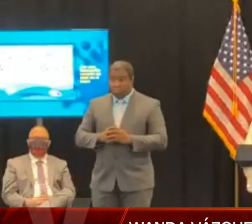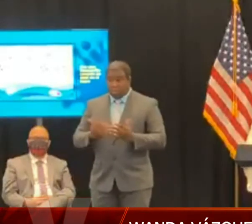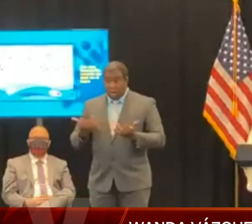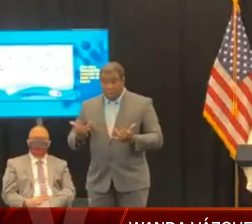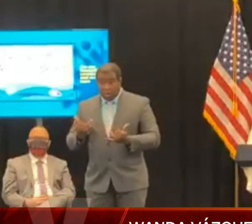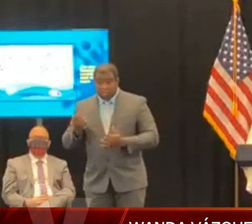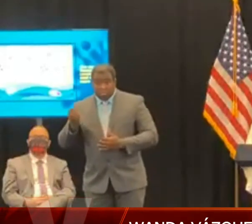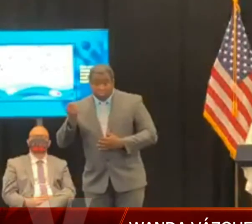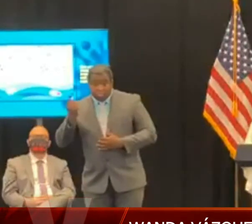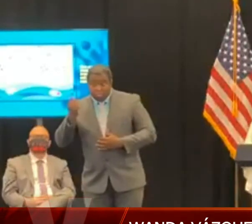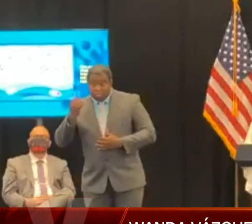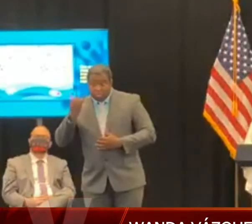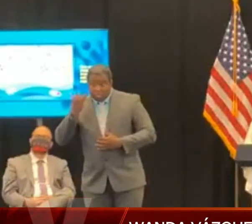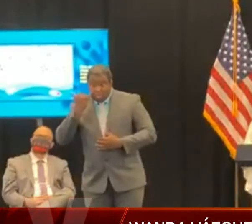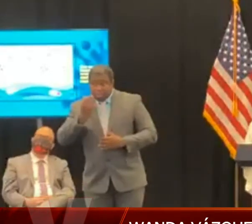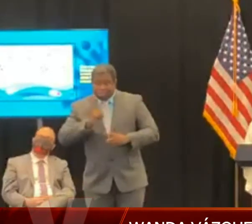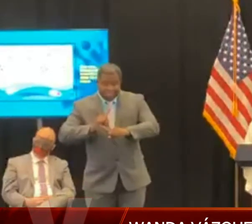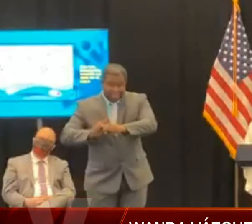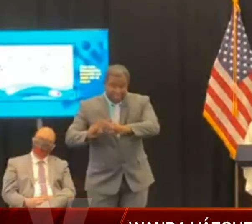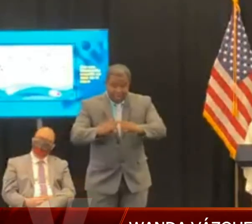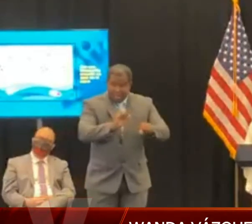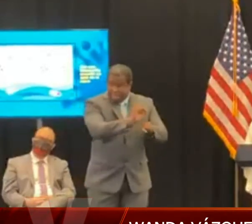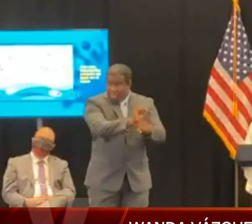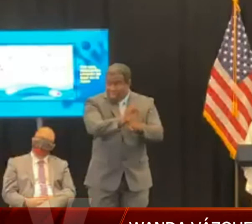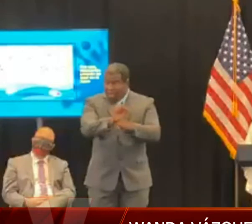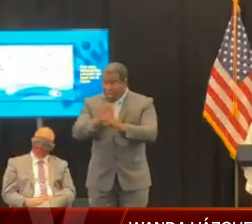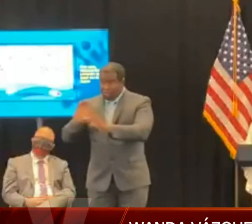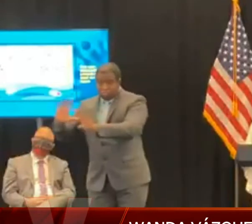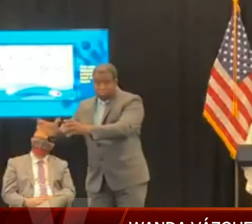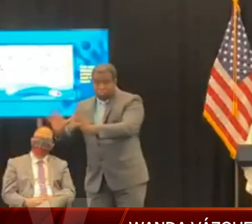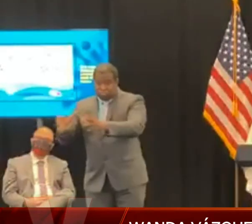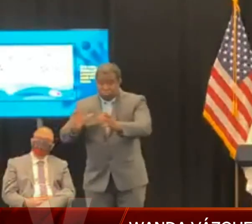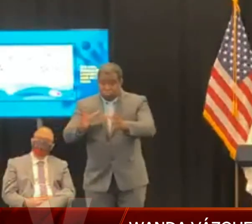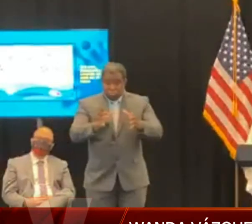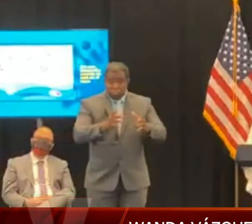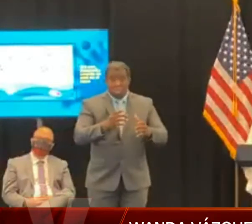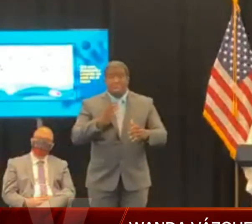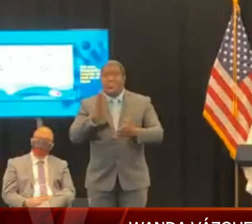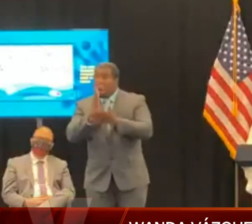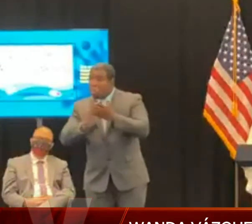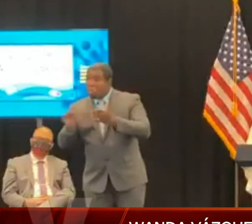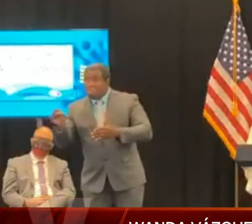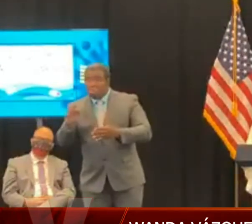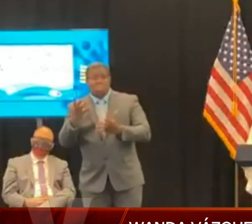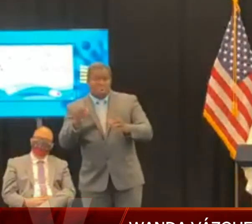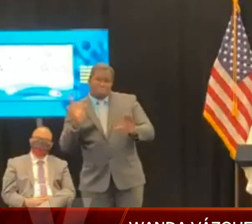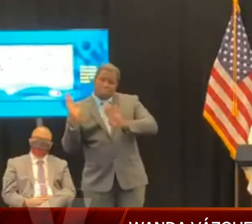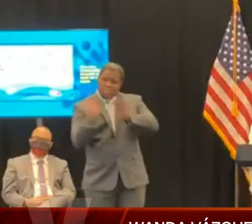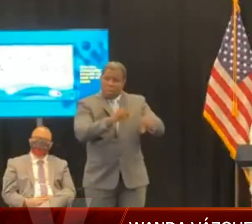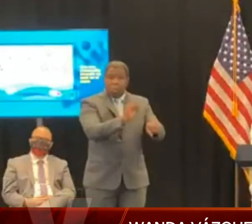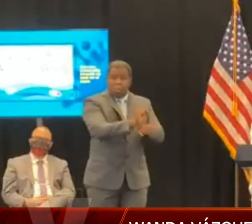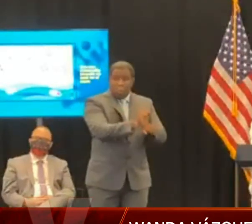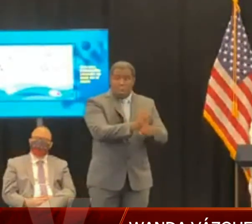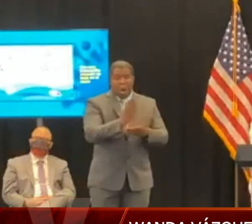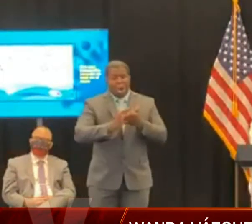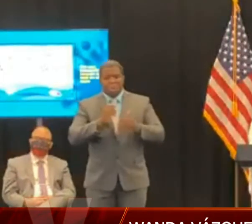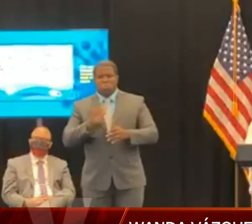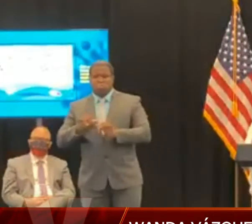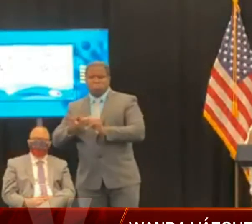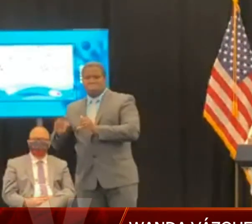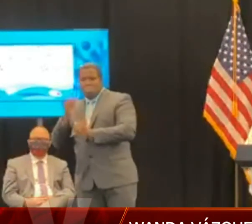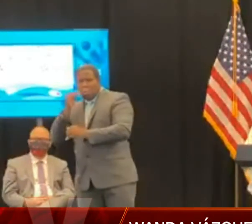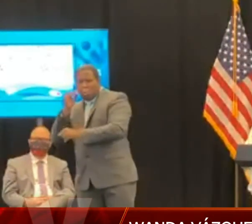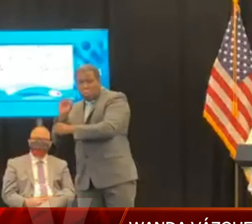sus labores, pero es importante reafirmar para que cada jefe de agencia se asegure de que ellos estén cumpliendo con la orden y que se estén